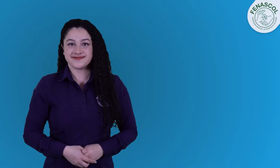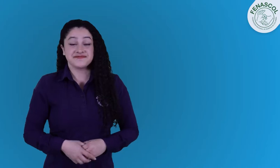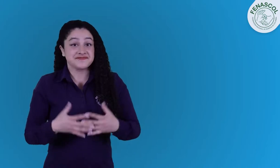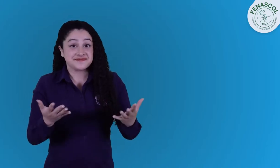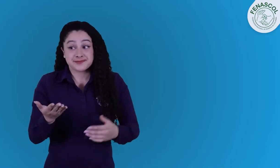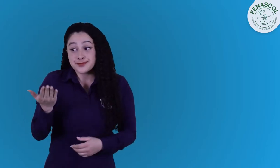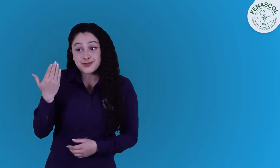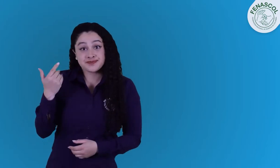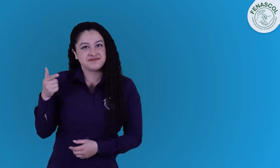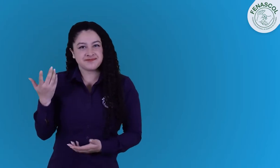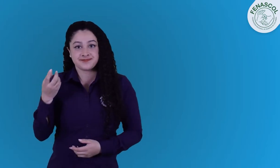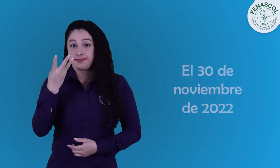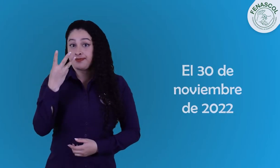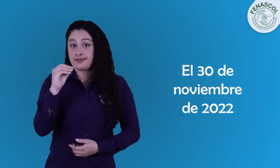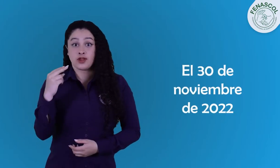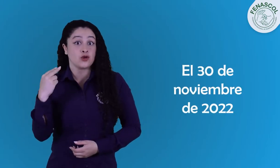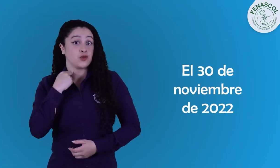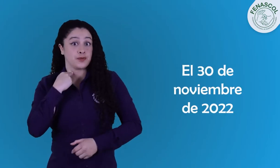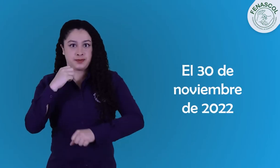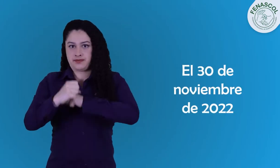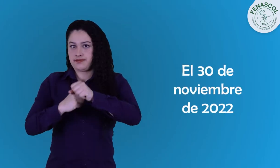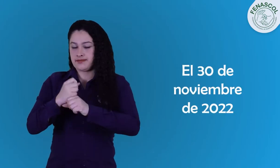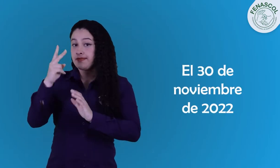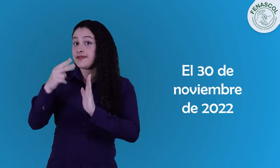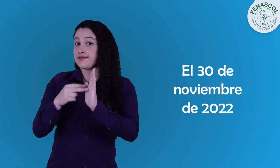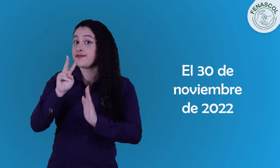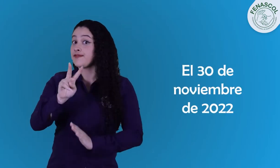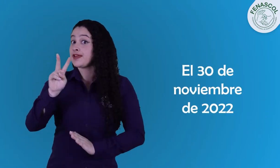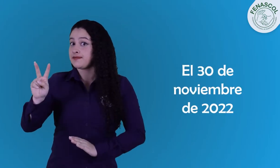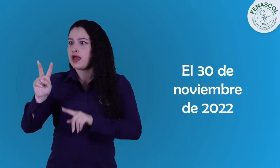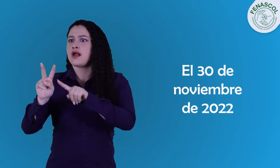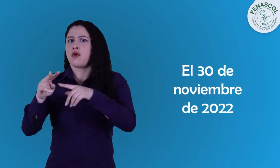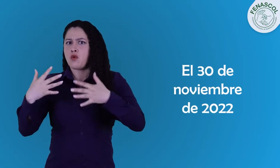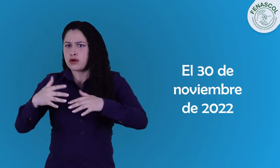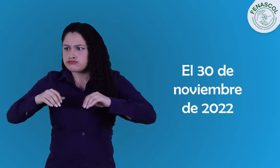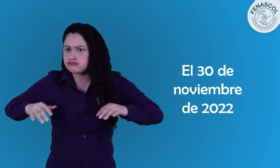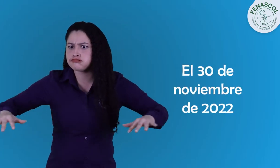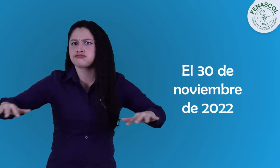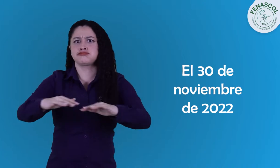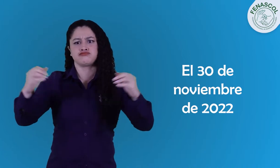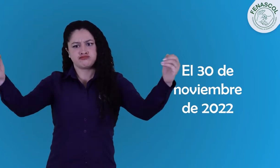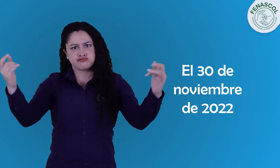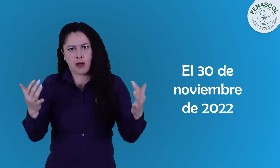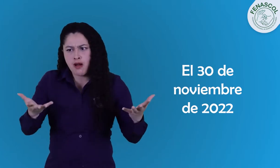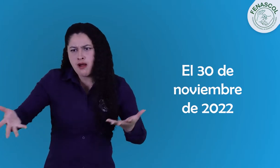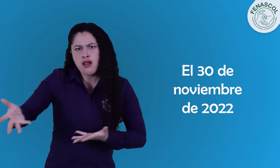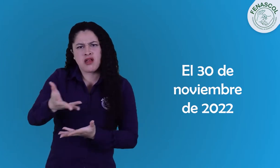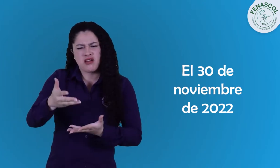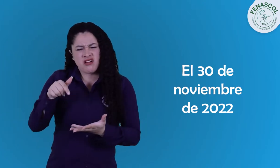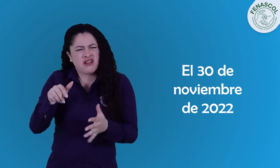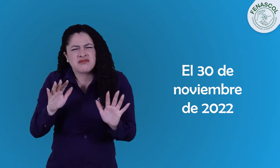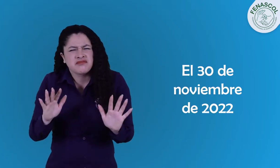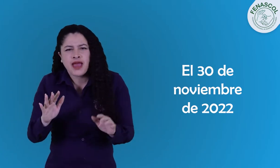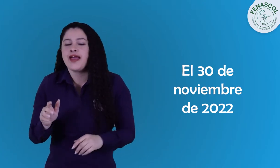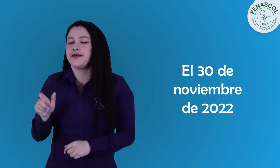El pasado 30 de noviembre del año 2022, se realizó la reunión del CND,